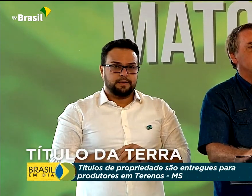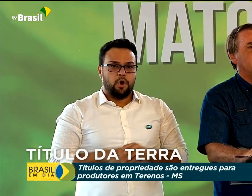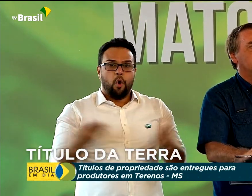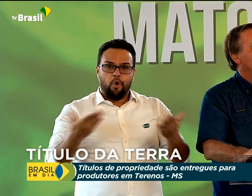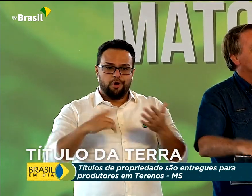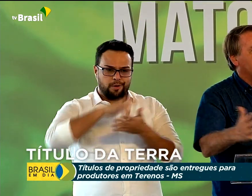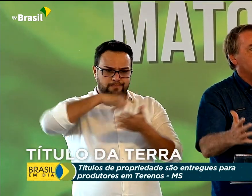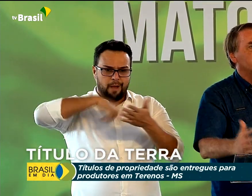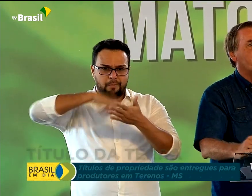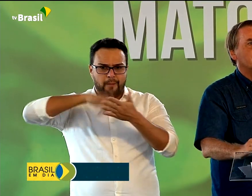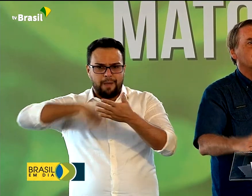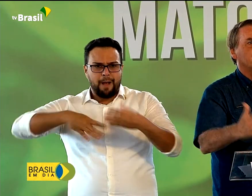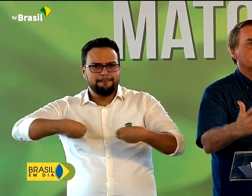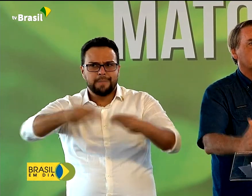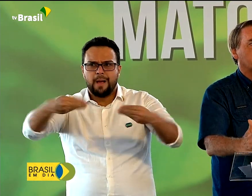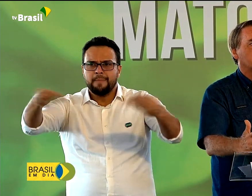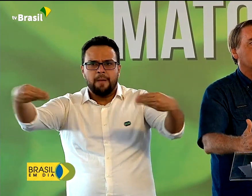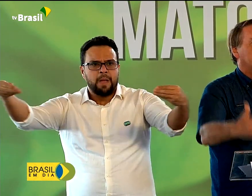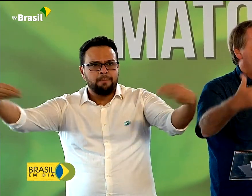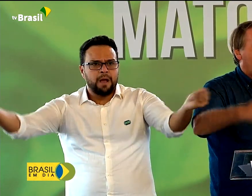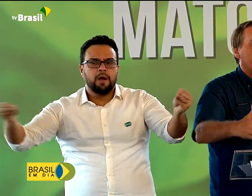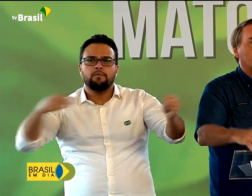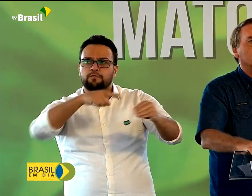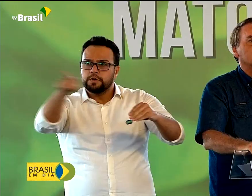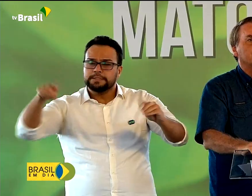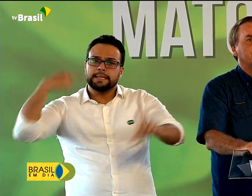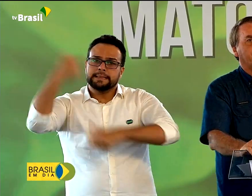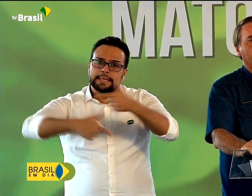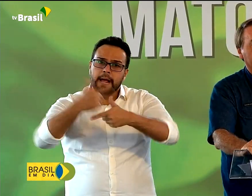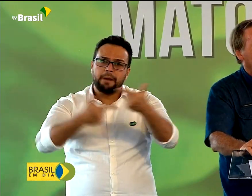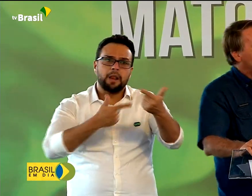entregando hoje em dia, grande parte do que vocês produzem, é para o consumo interno.